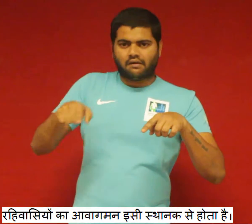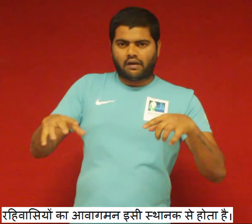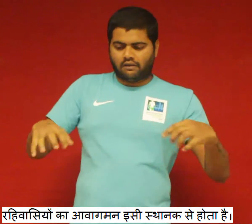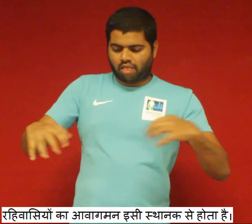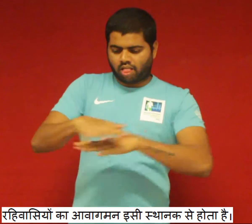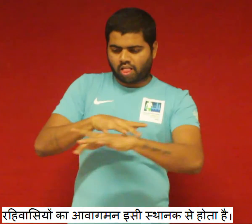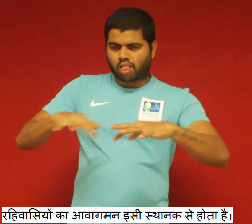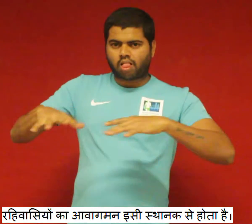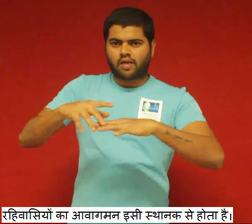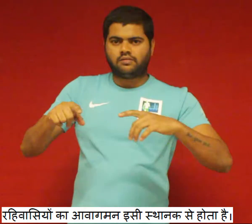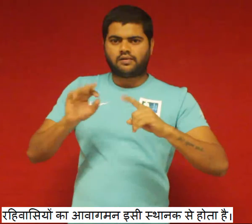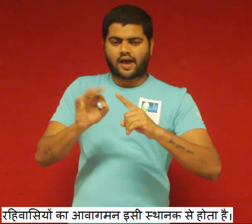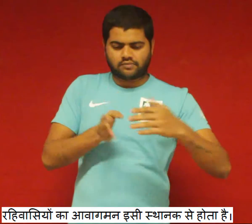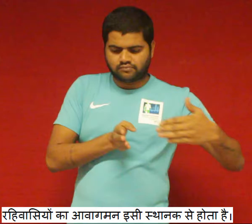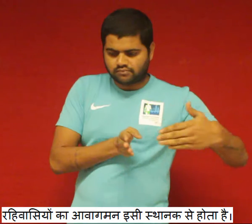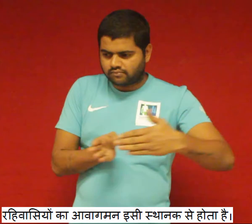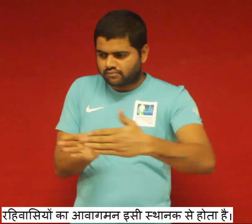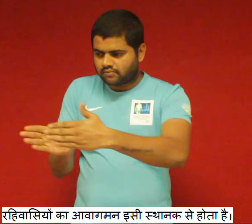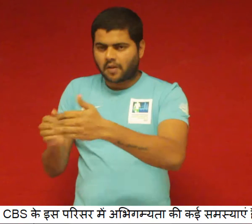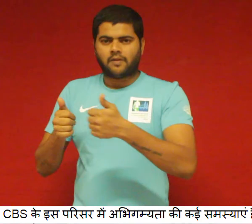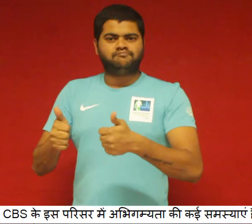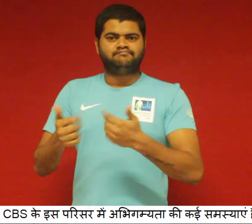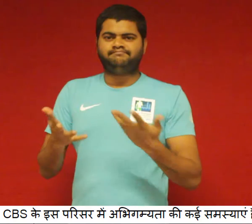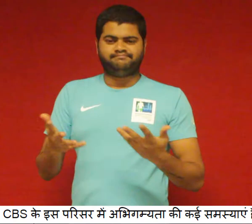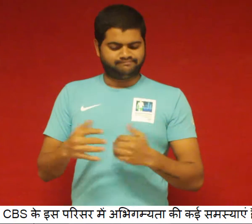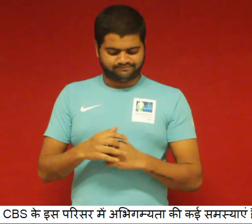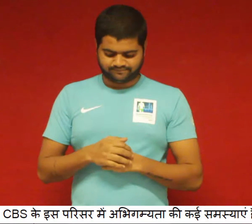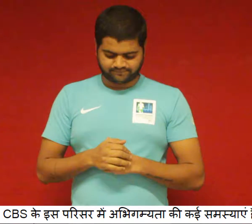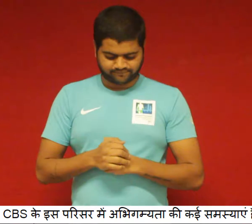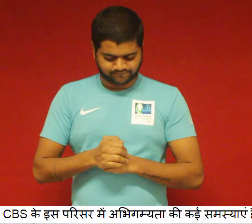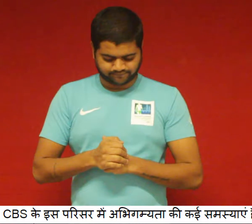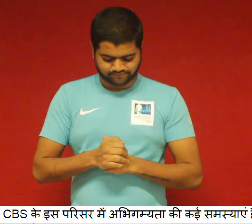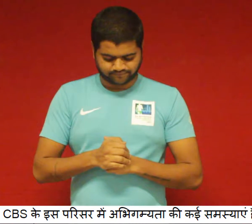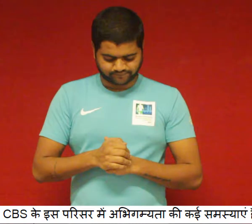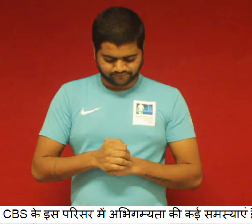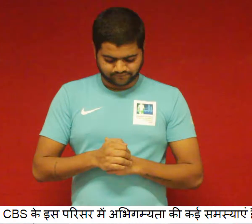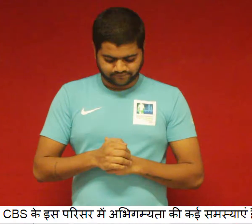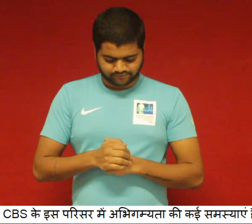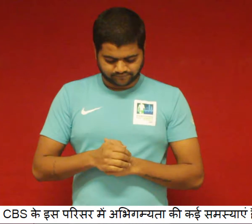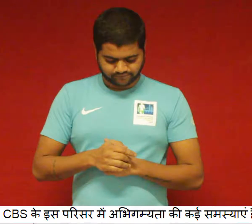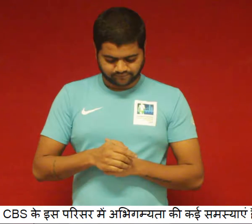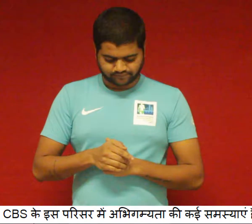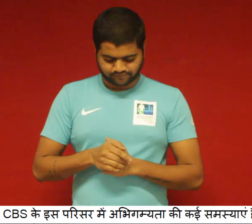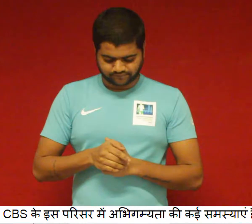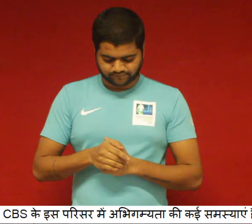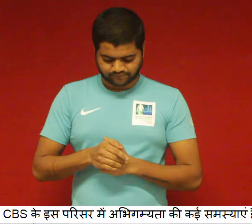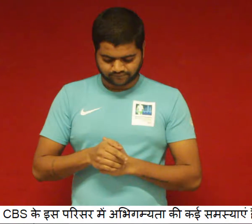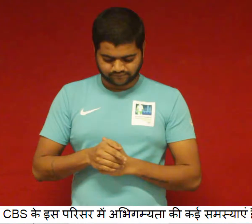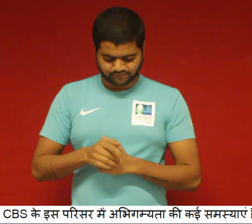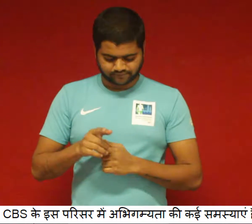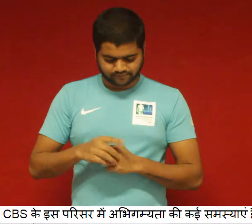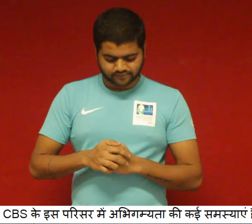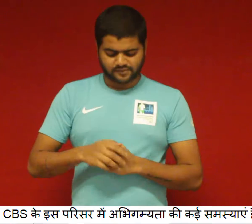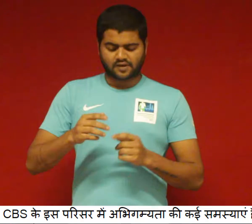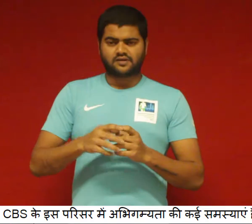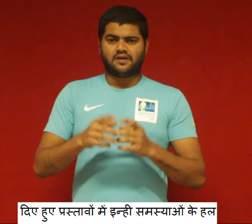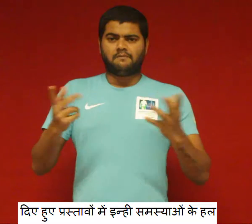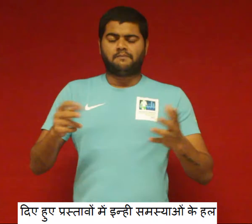आवागमन इसी स्थानक से होता है। परंतु, CVS के इस परिसर में अभी गम्यता की कई समस्याए है।